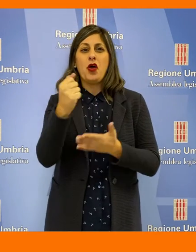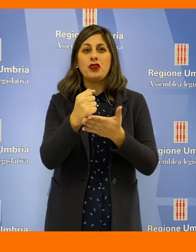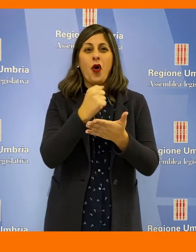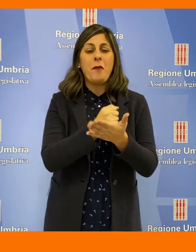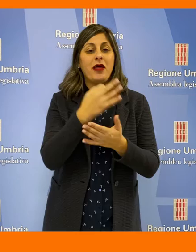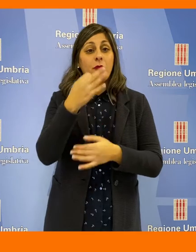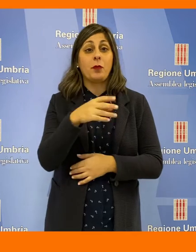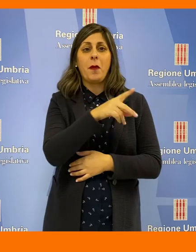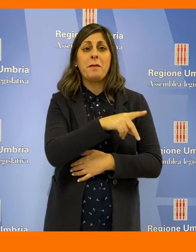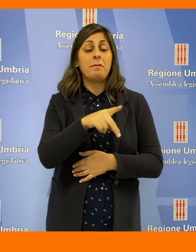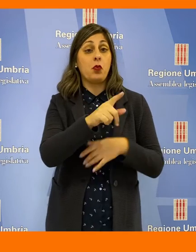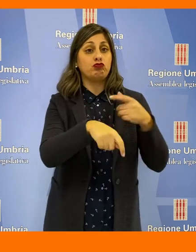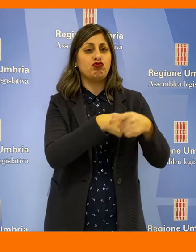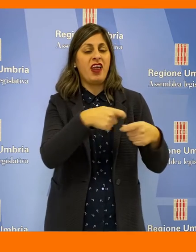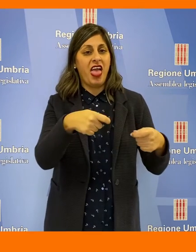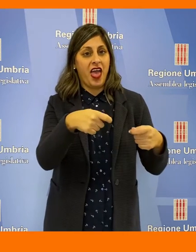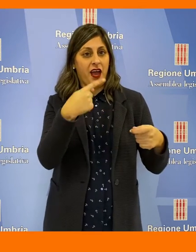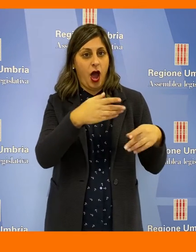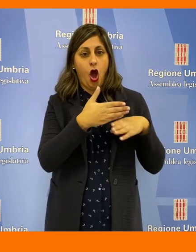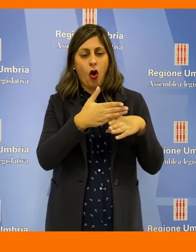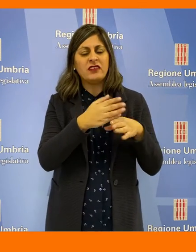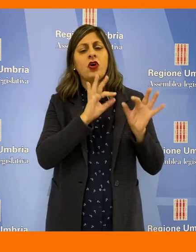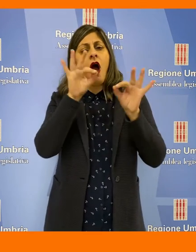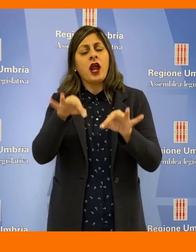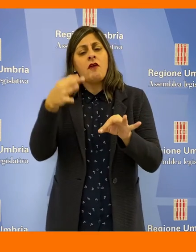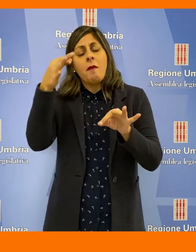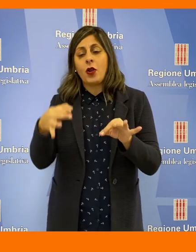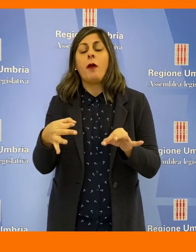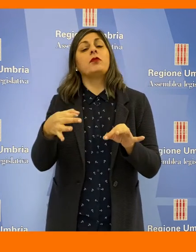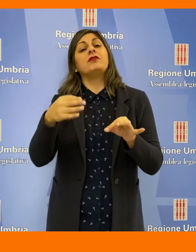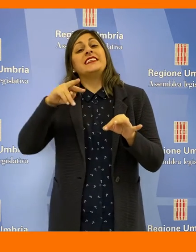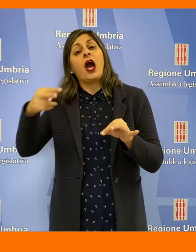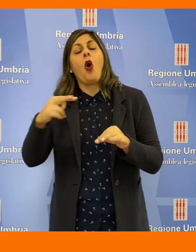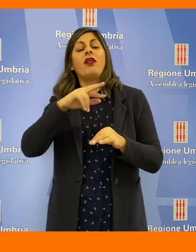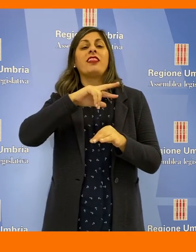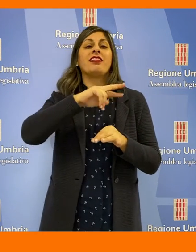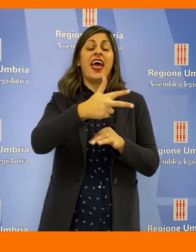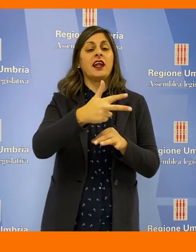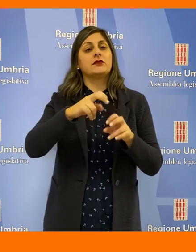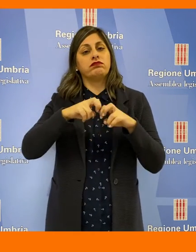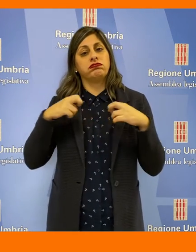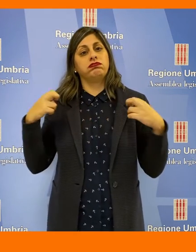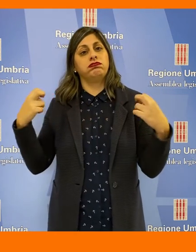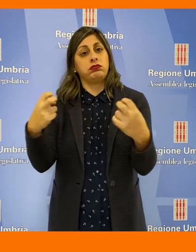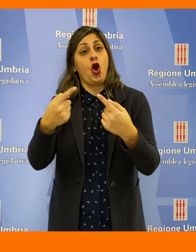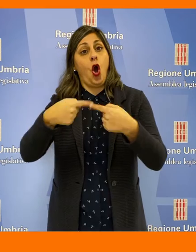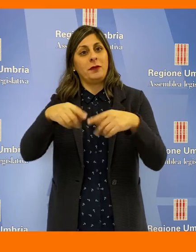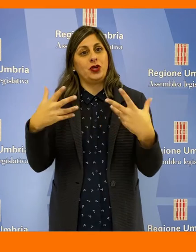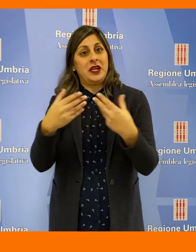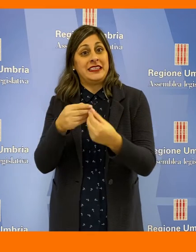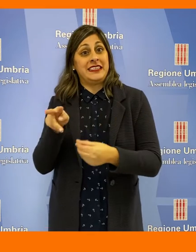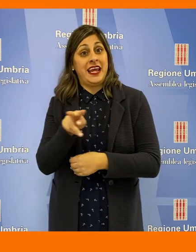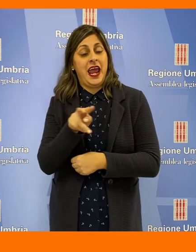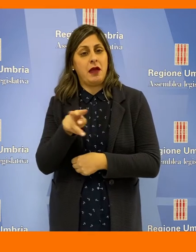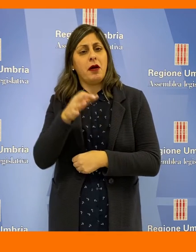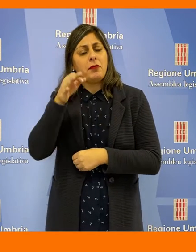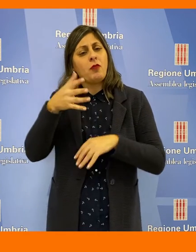condiviso da Francesca Peppucci della Lega, è arrivato dunque in una seduta congiunta di seconda e terza commissione, dove è stato approfondito attraverso l